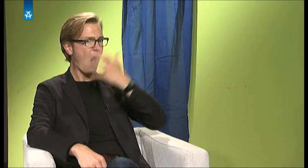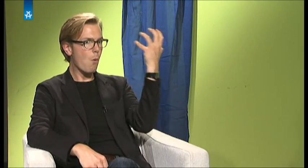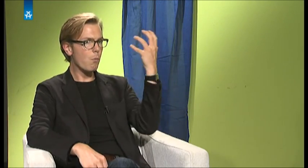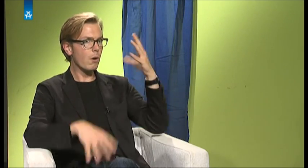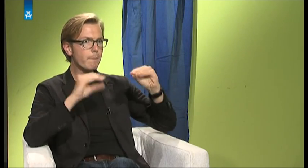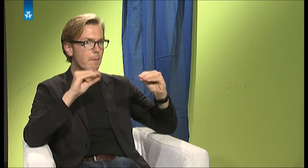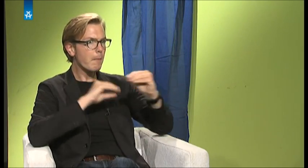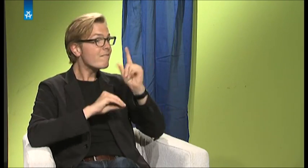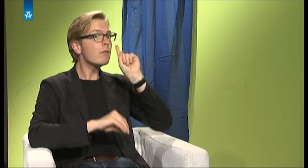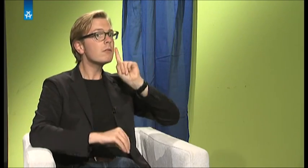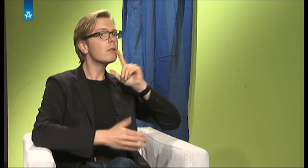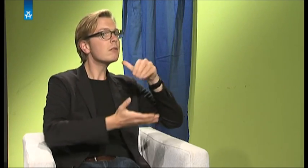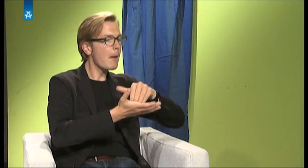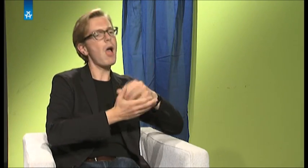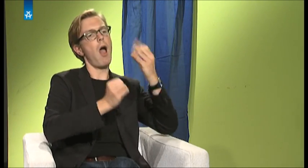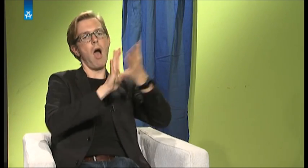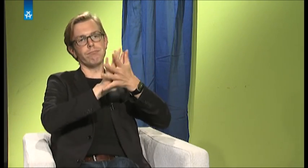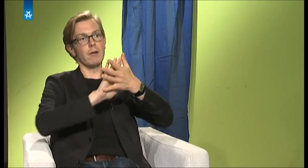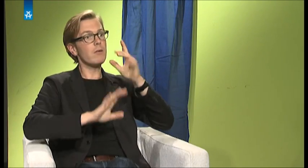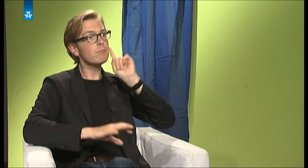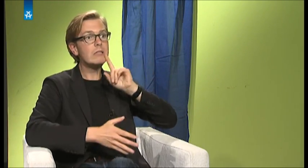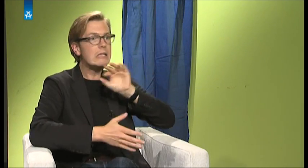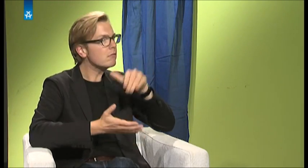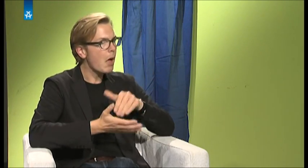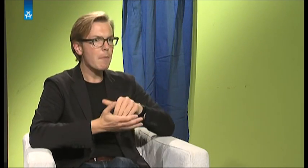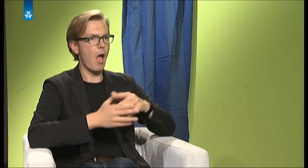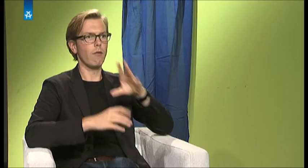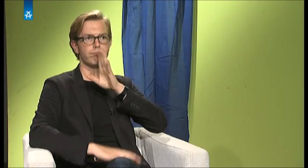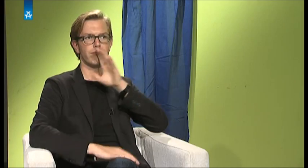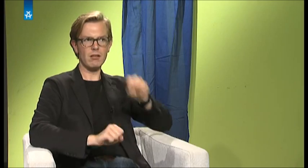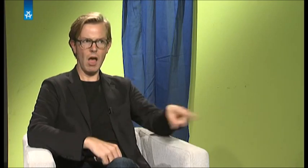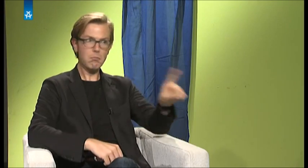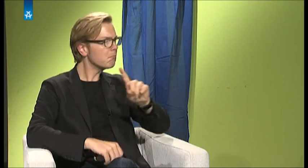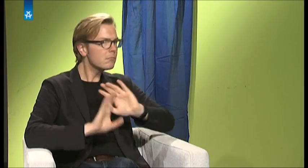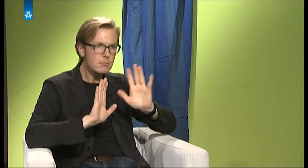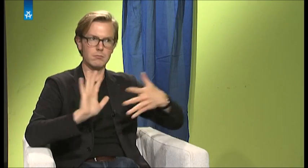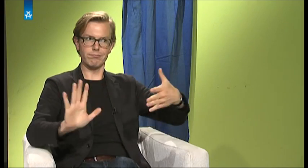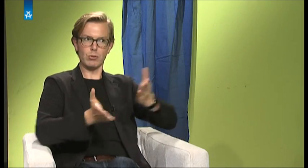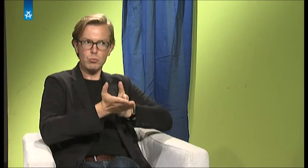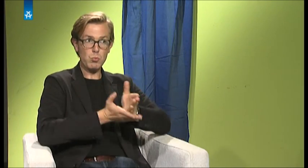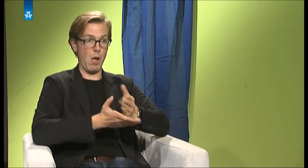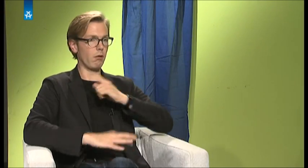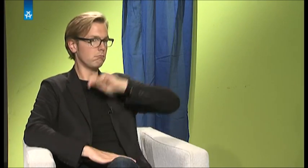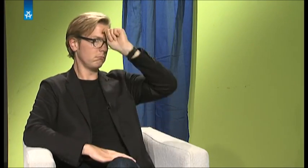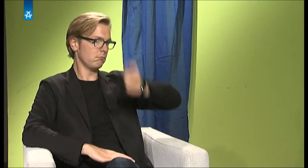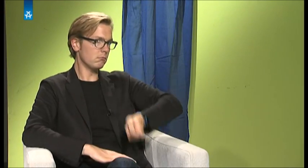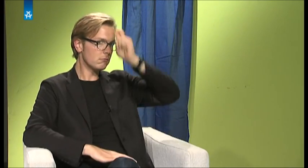Die hätten natürlich auch, wenn kein Tauber da war, einfach sich lautsprachlich austauschen können. Aber nein, das war nicht so. Sondern der Respekt der